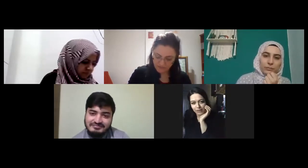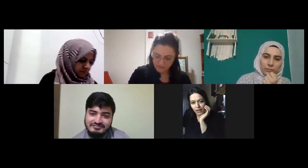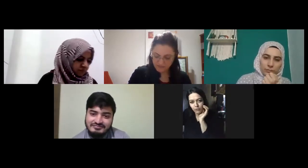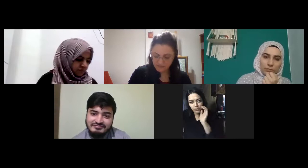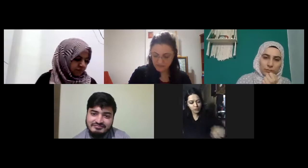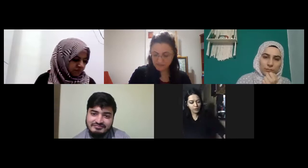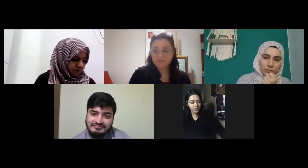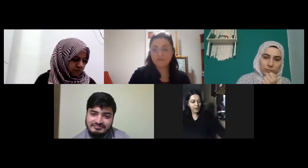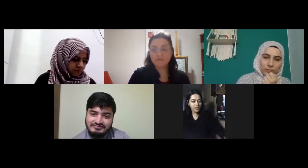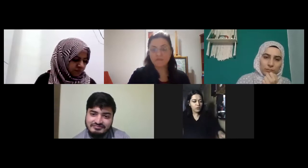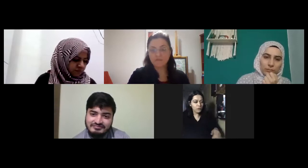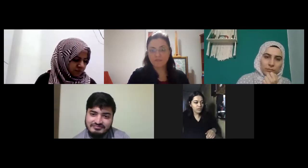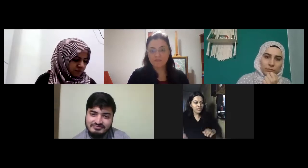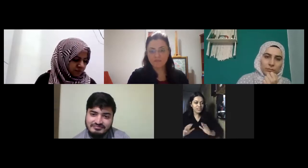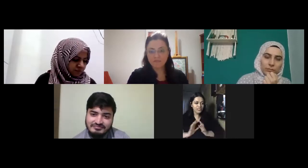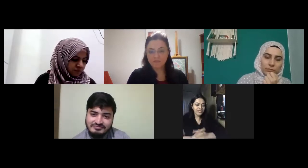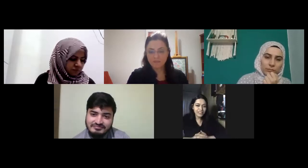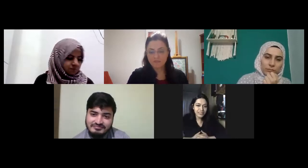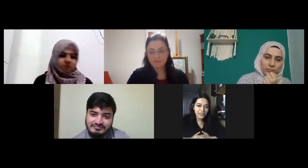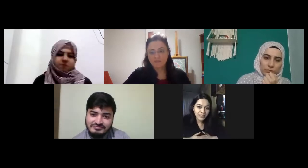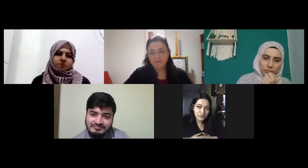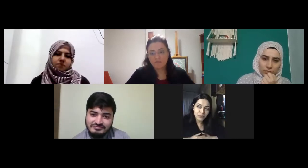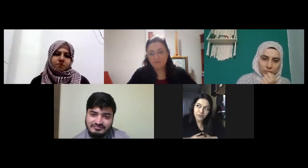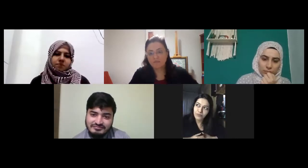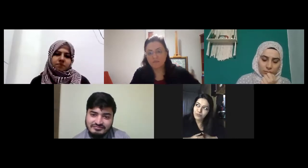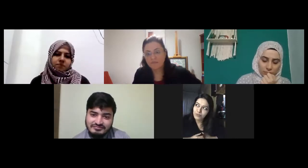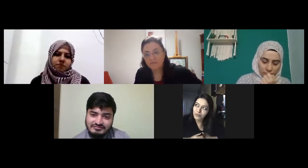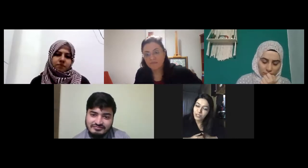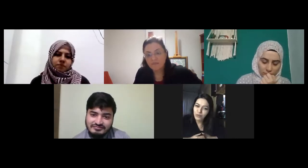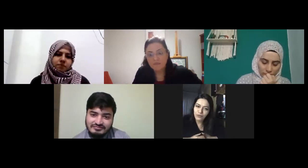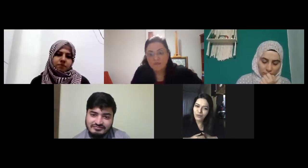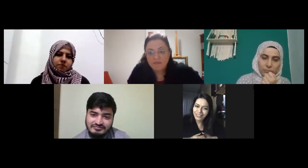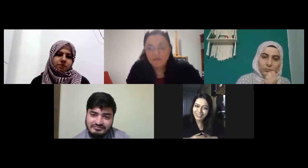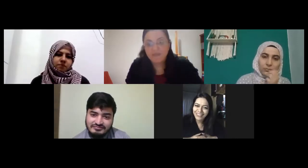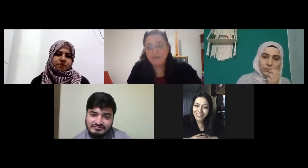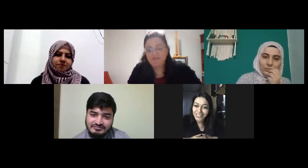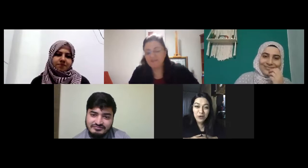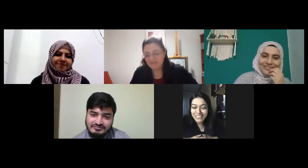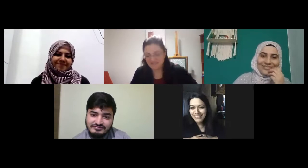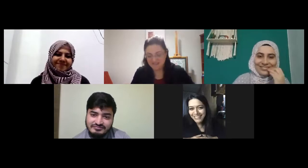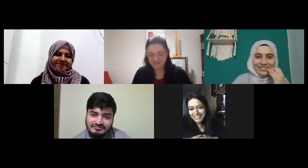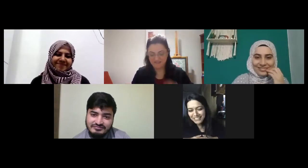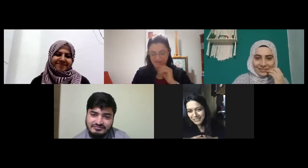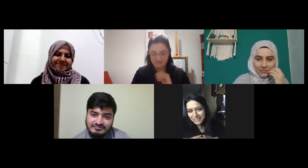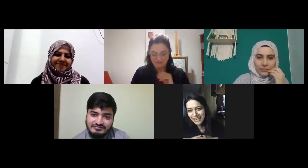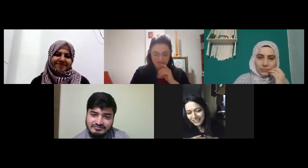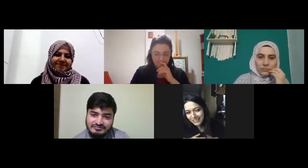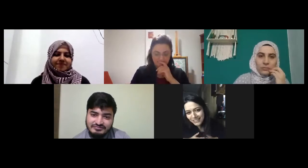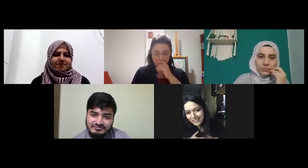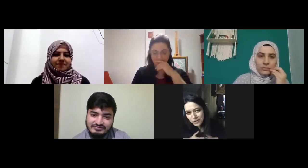tercüme yapıyoruz ama oraya gidince kalıyor böyle çok hızlılar inanılmaz kendi aralarında çok